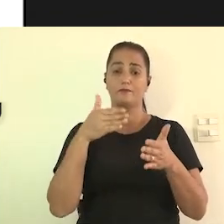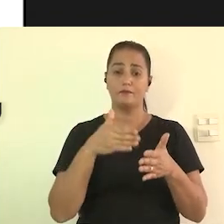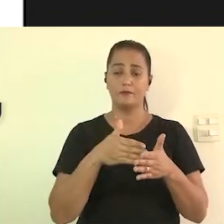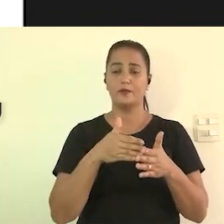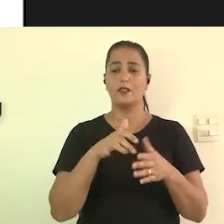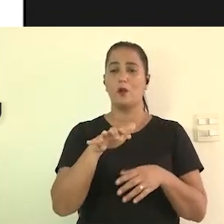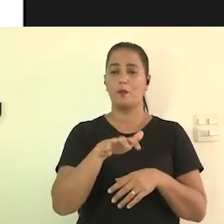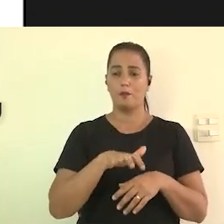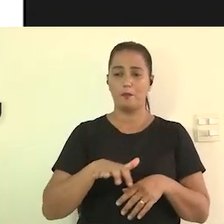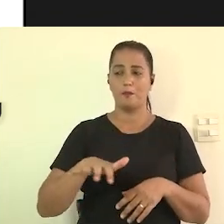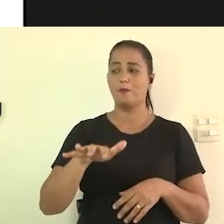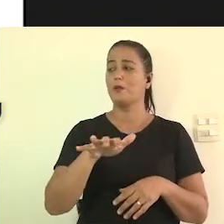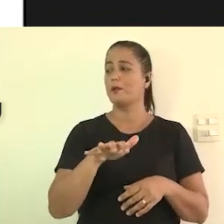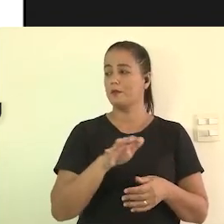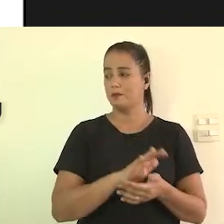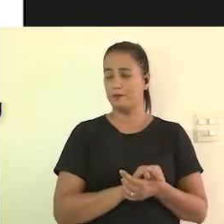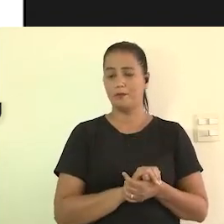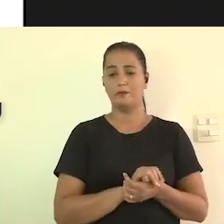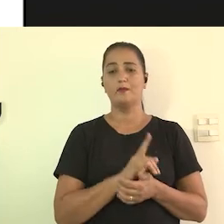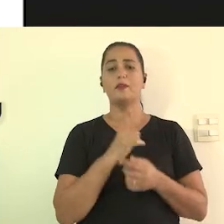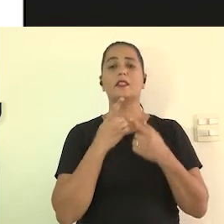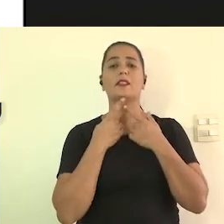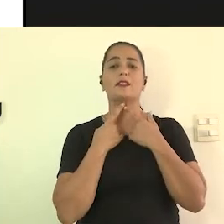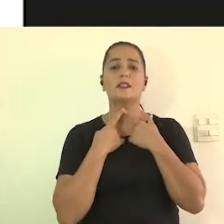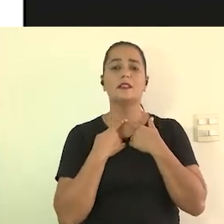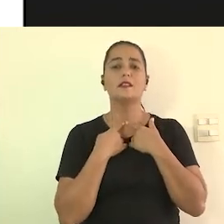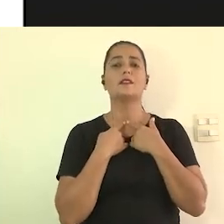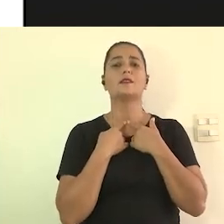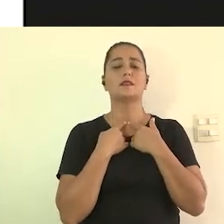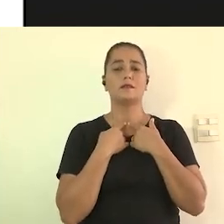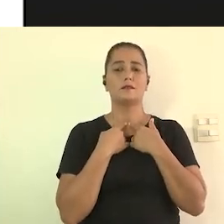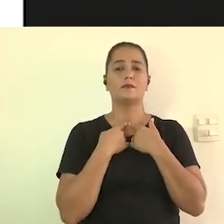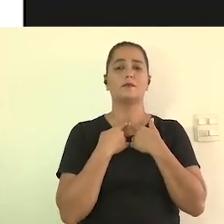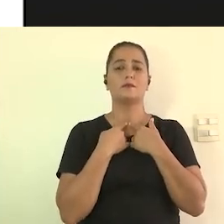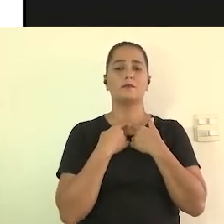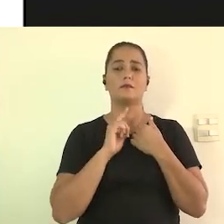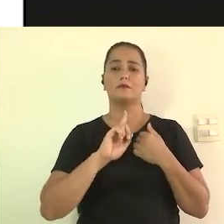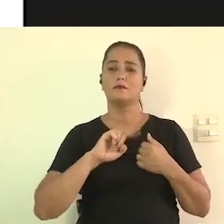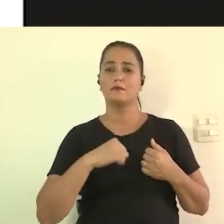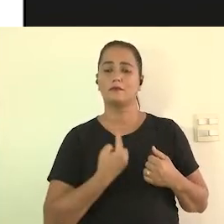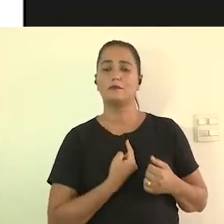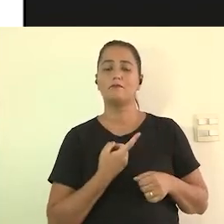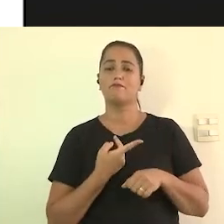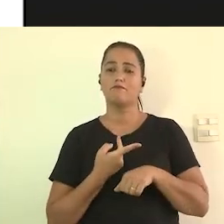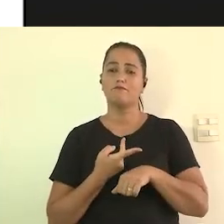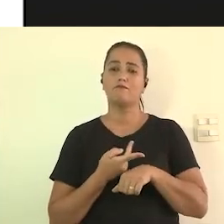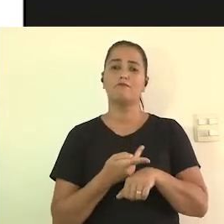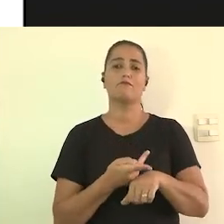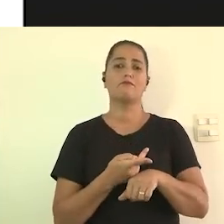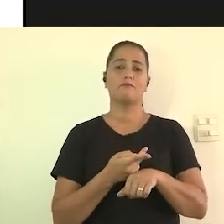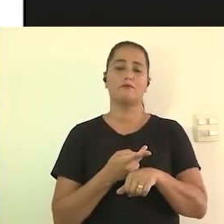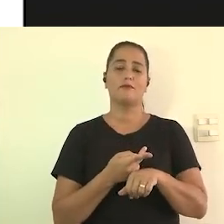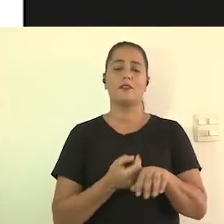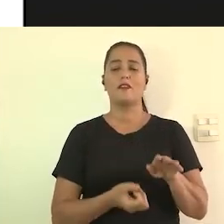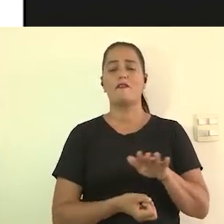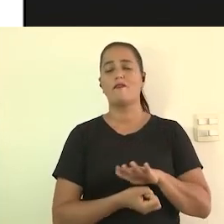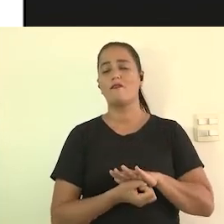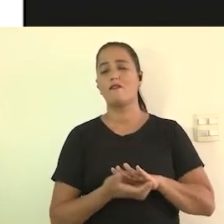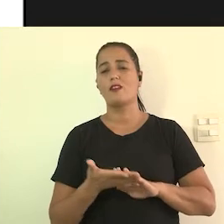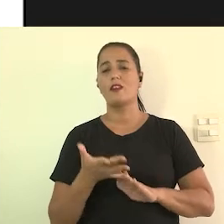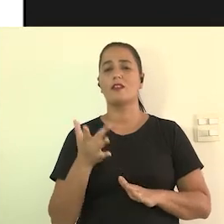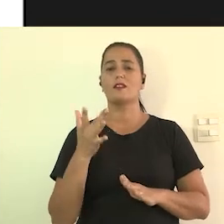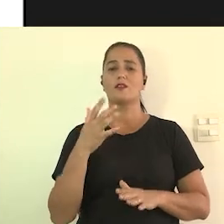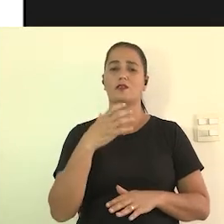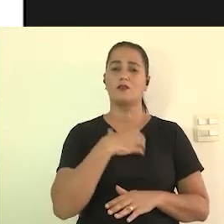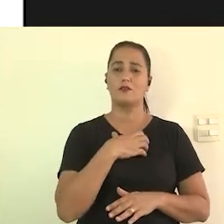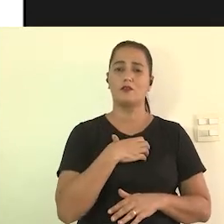o público que nós desejamos e nós procuramos fazer de várias formas na